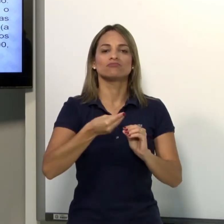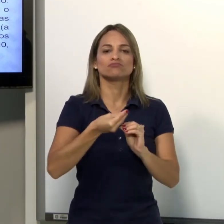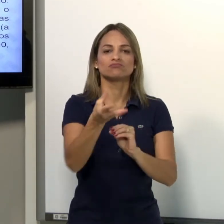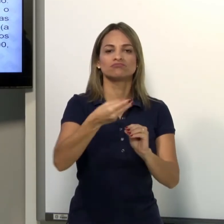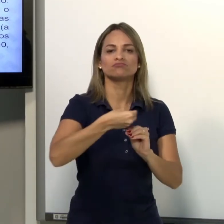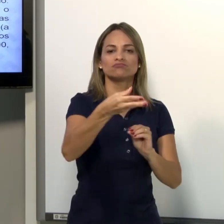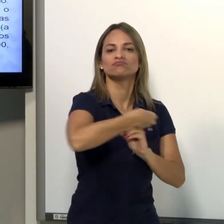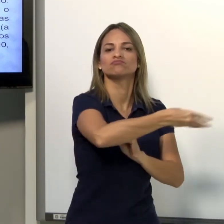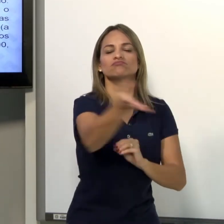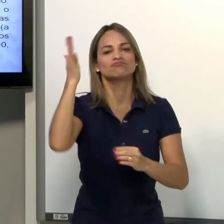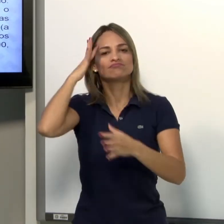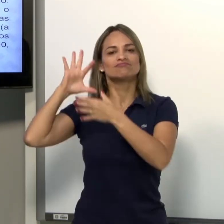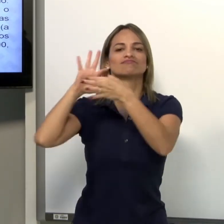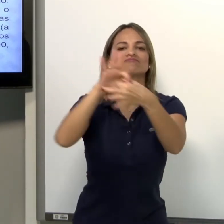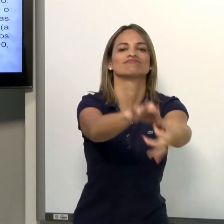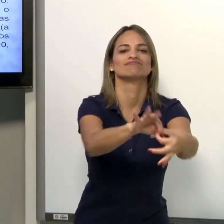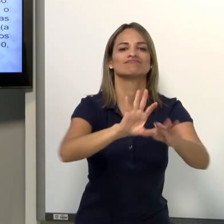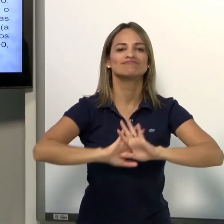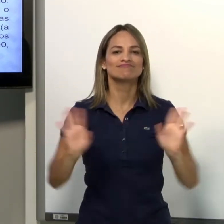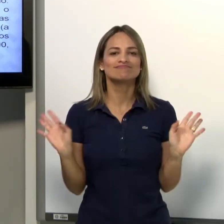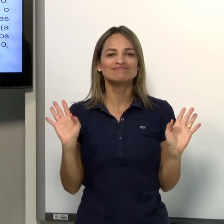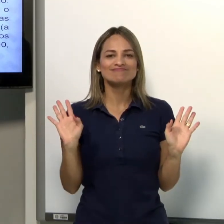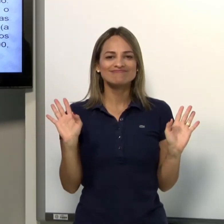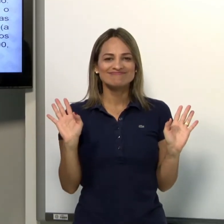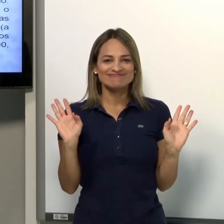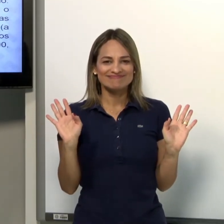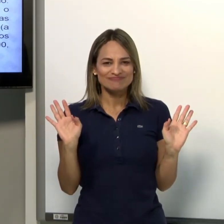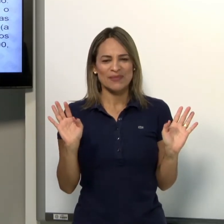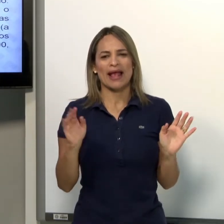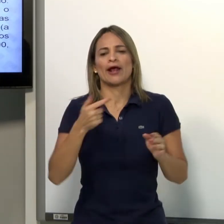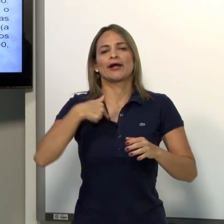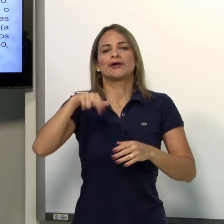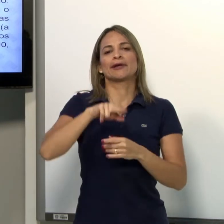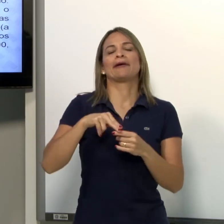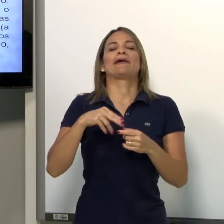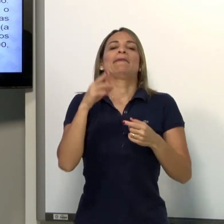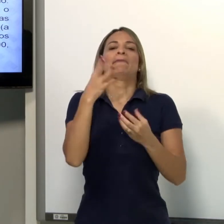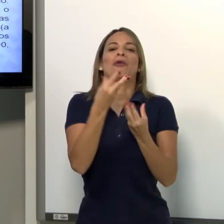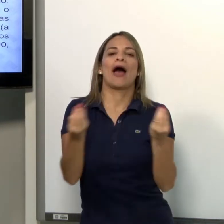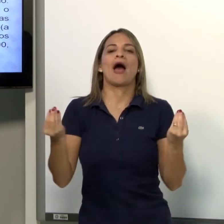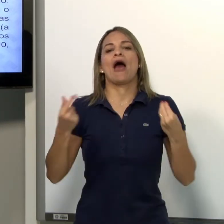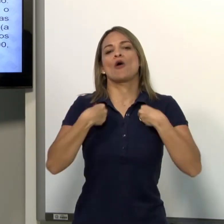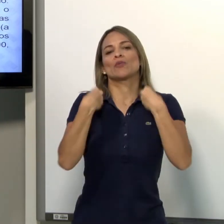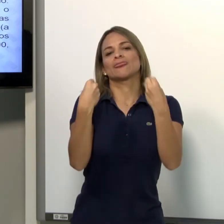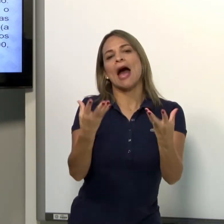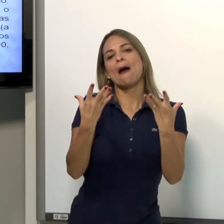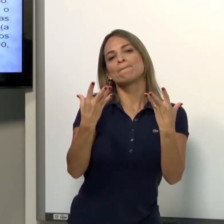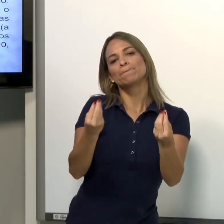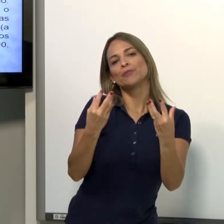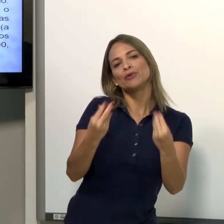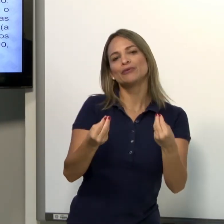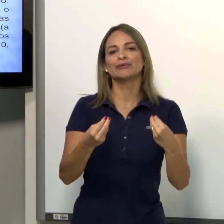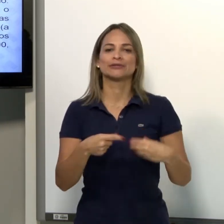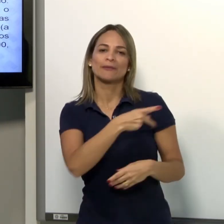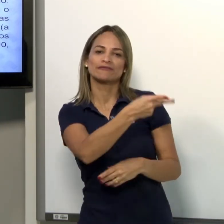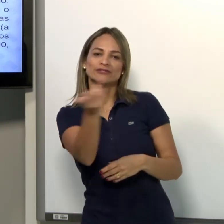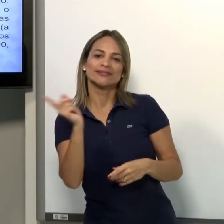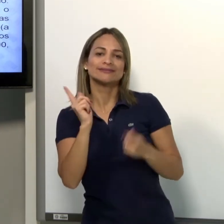apenas o movimento de entregar. dentro do contexto, percebe-se. Ah, eu vou entregar muitas coisas a